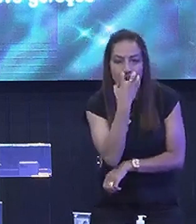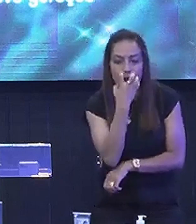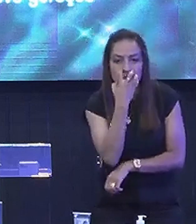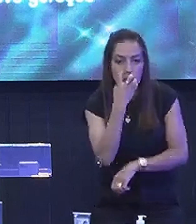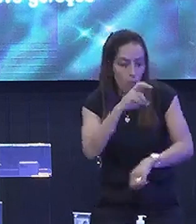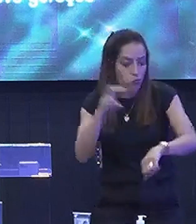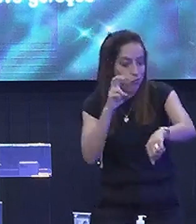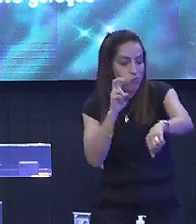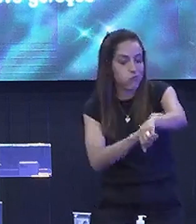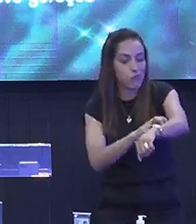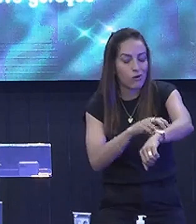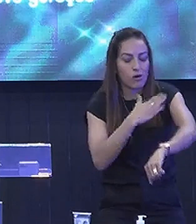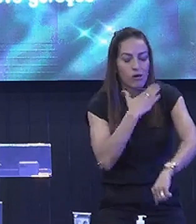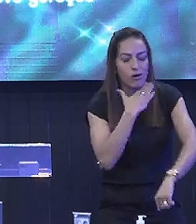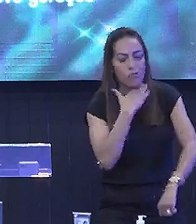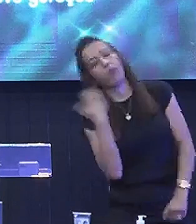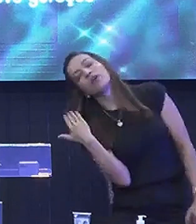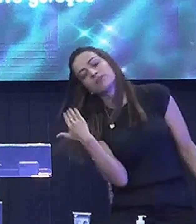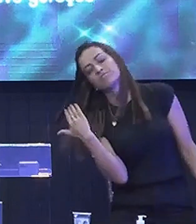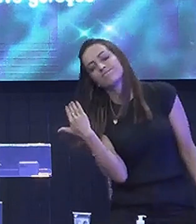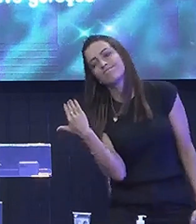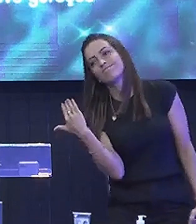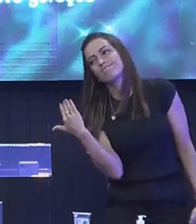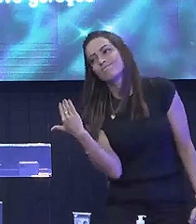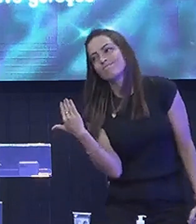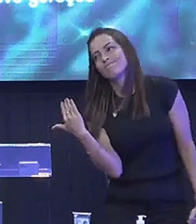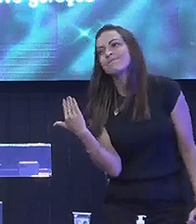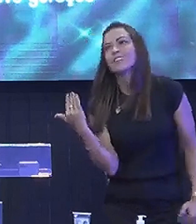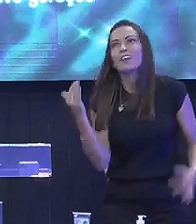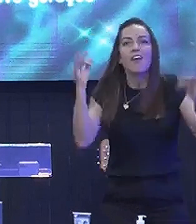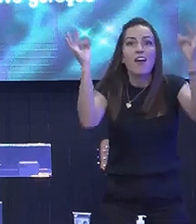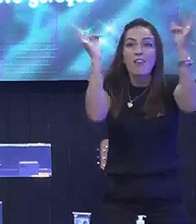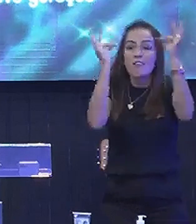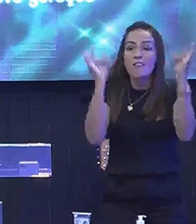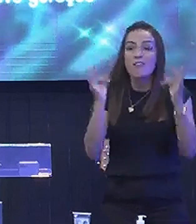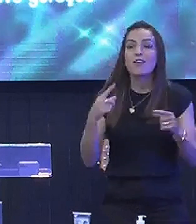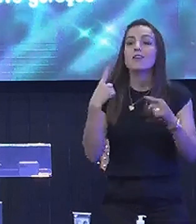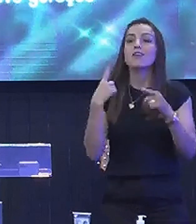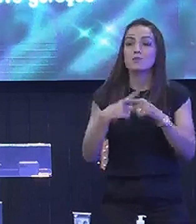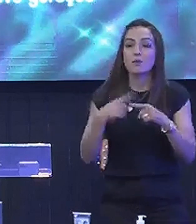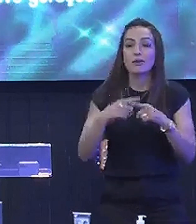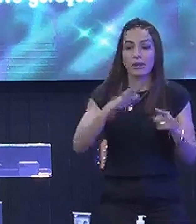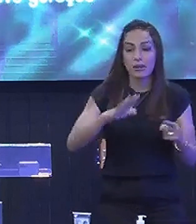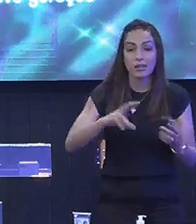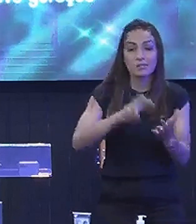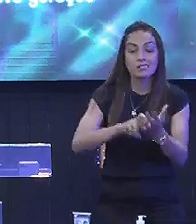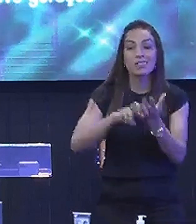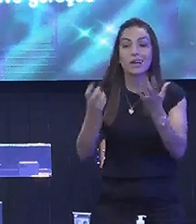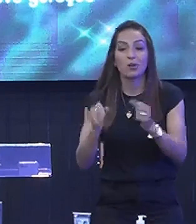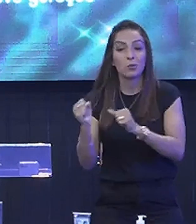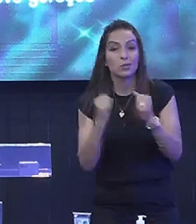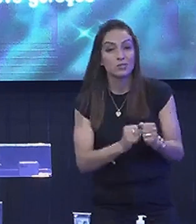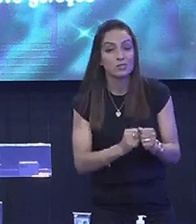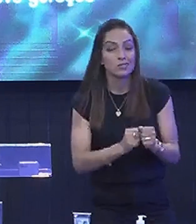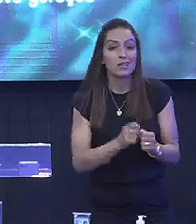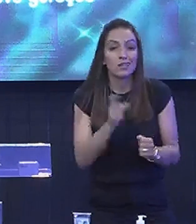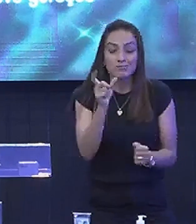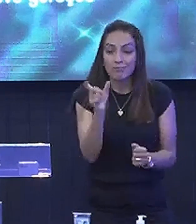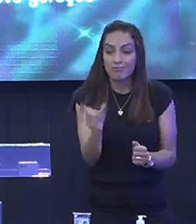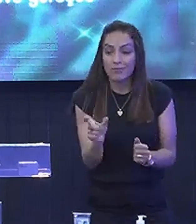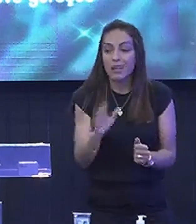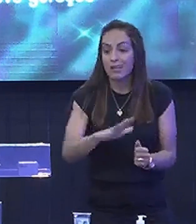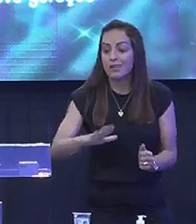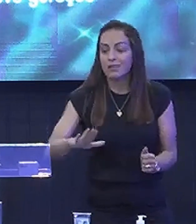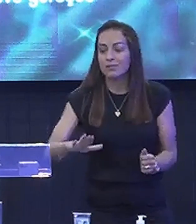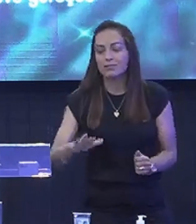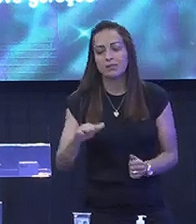instantâneo Cobra Coral E ela Feliz da vida Porque a criança Caiu Era para ser a criança E